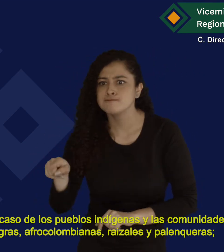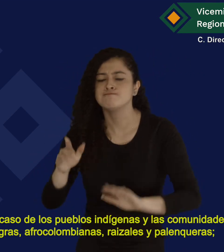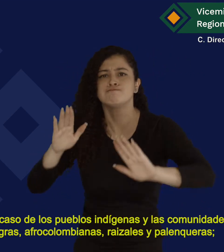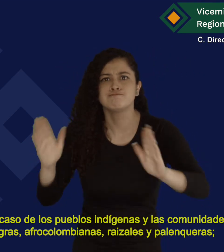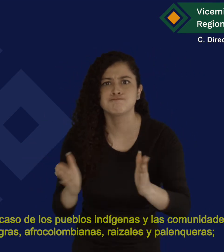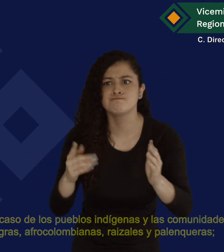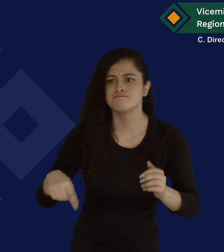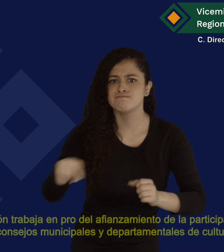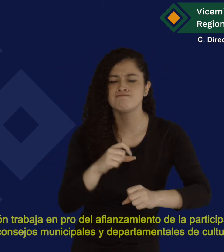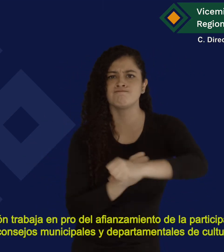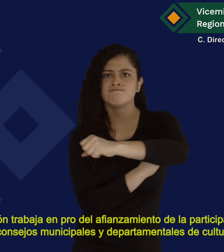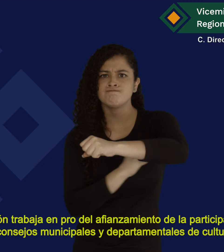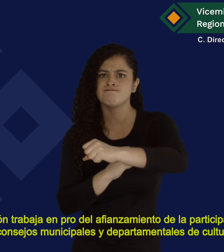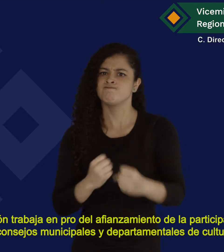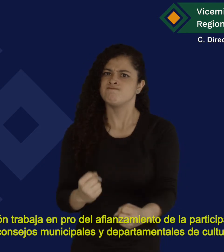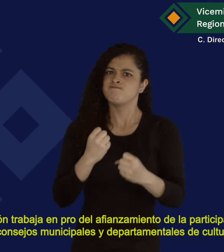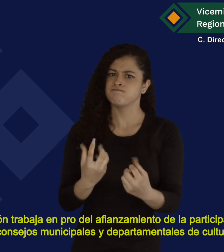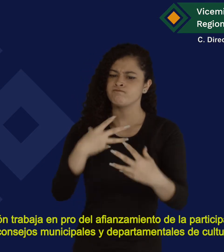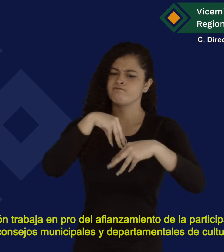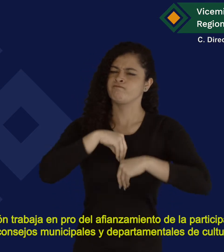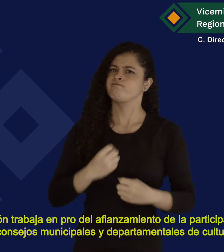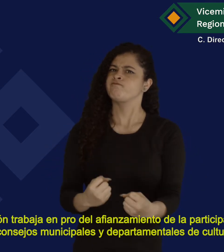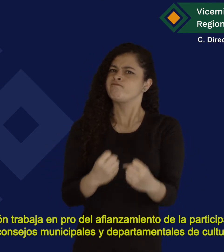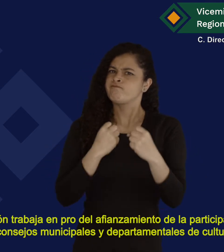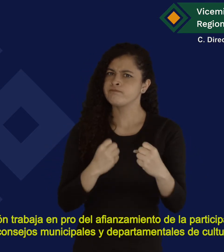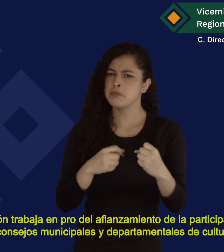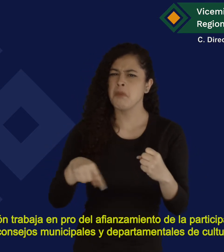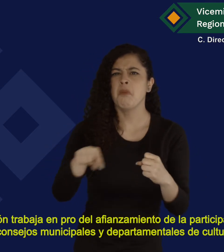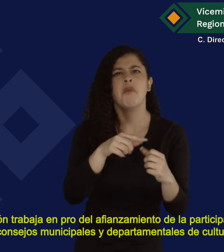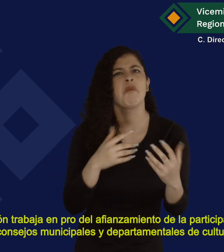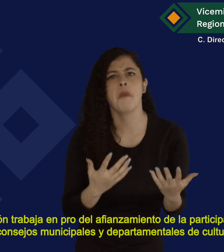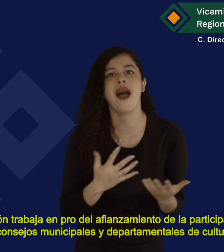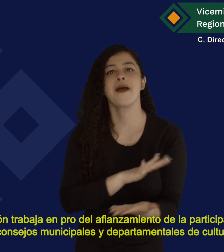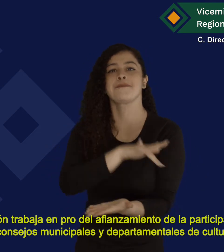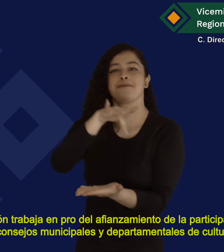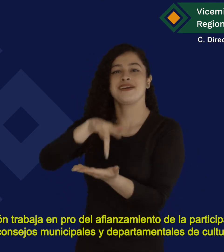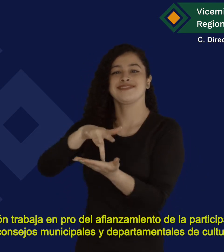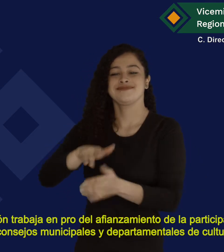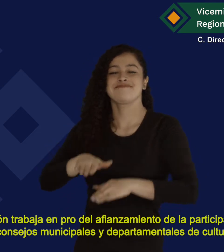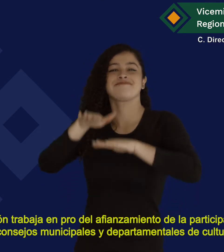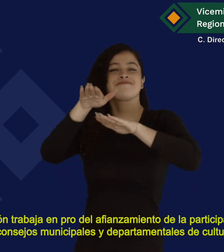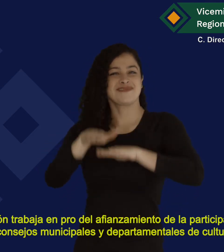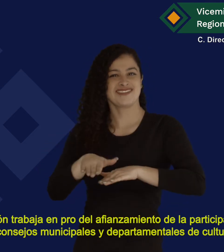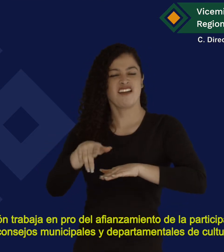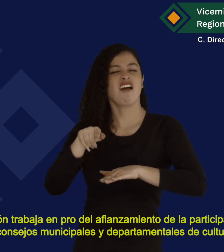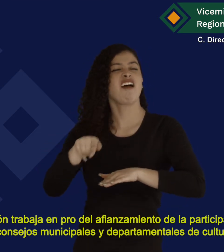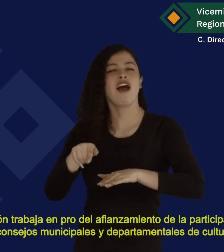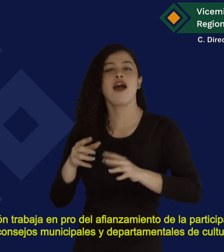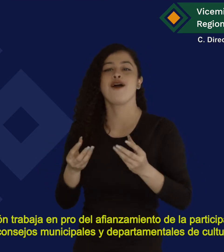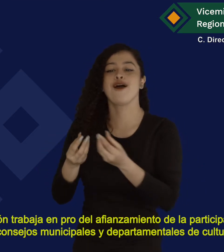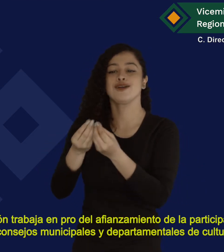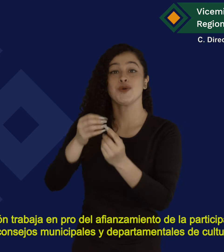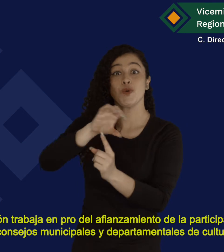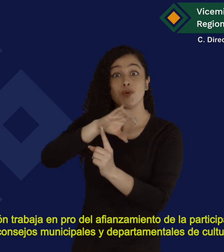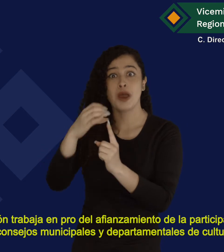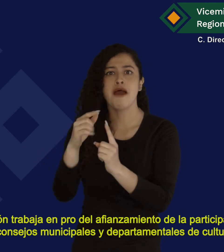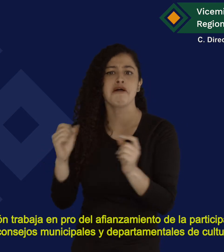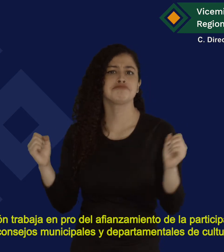La dirección trabaja en pro del afianzamiento de la participación en los consejos